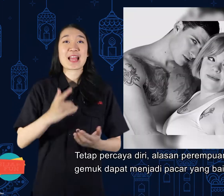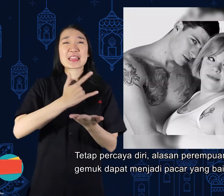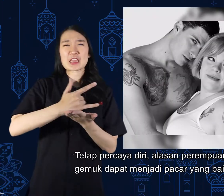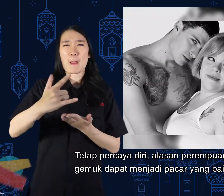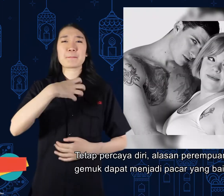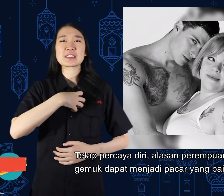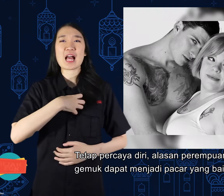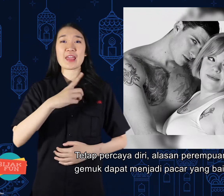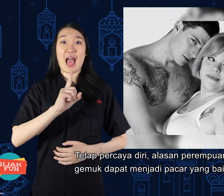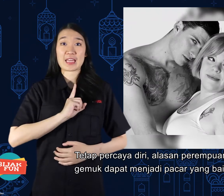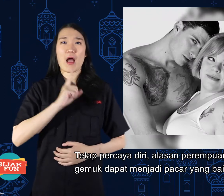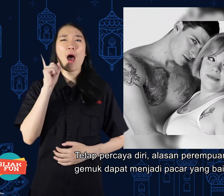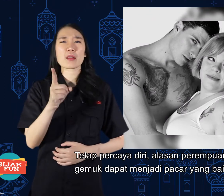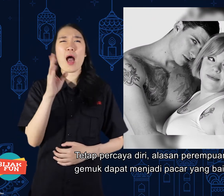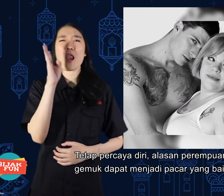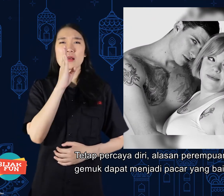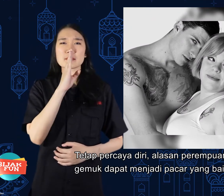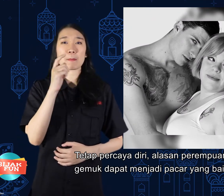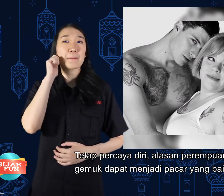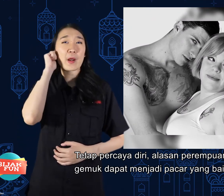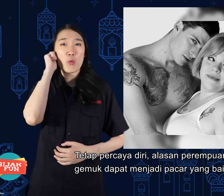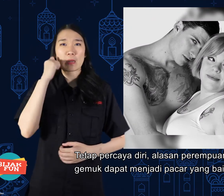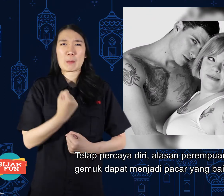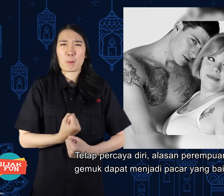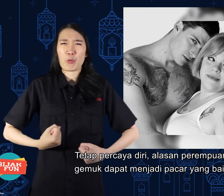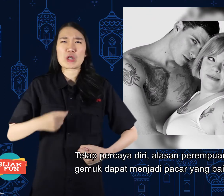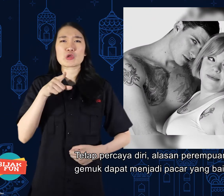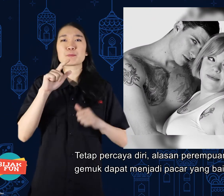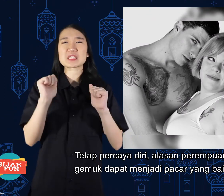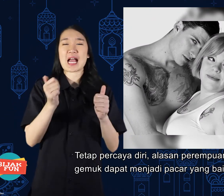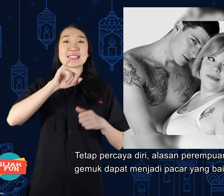tetap percaya diri alasan perempuan gemuk dapat menjadi pacar yang baik.